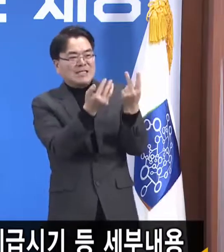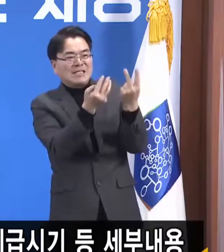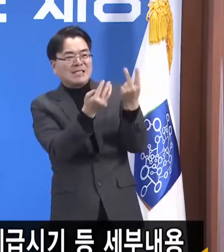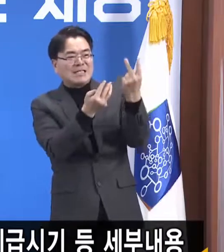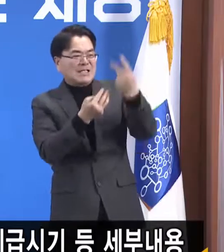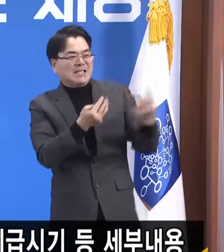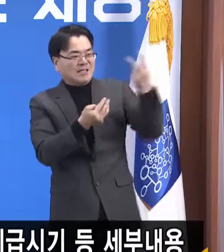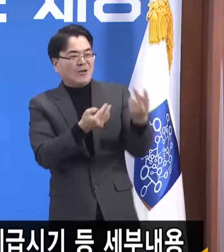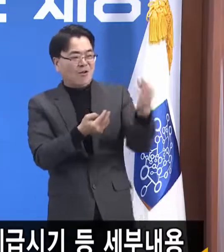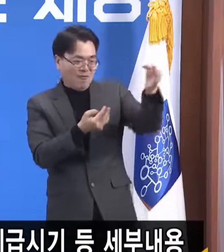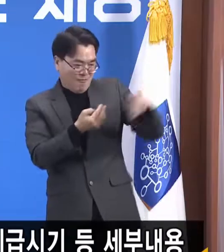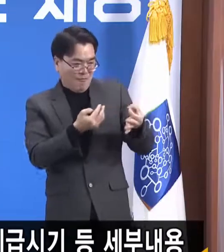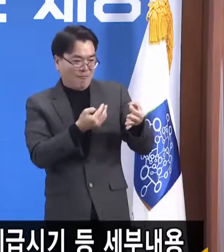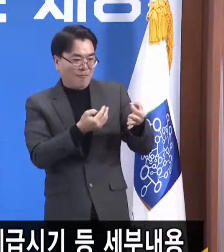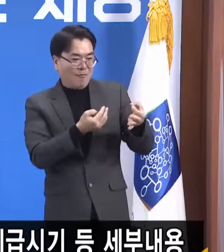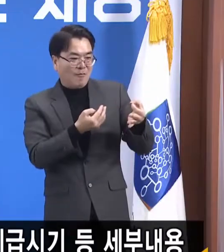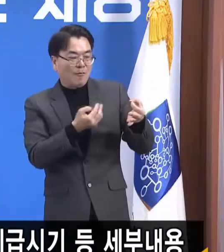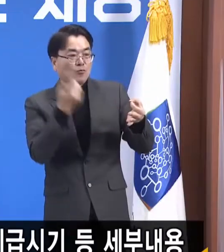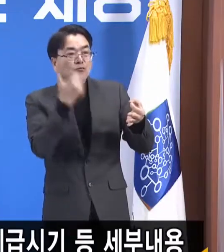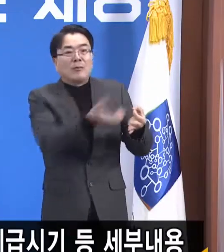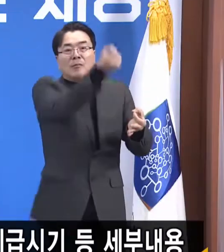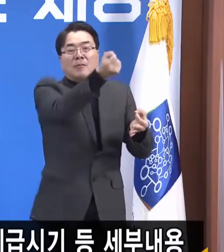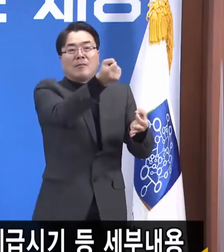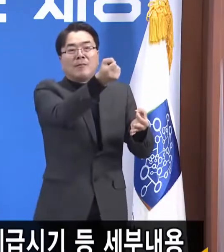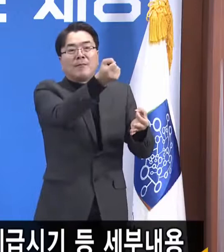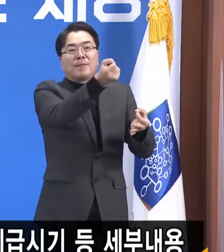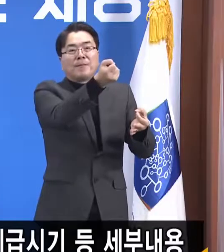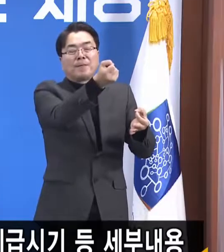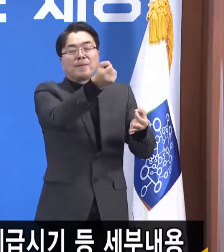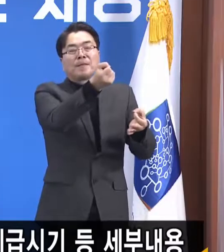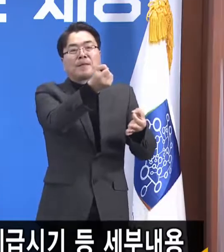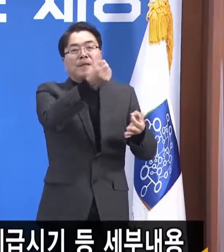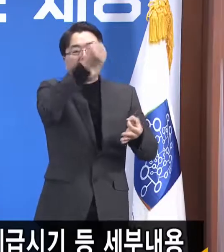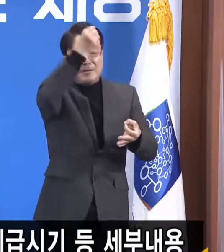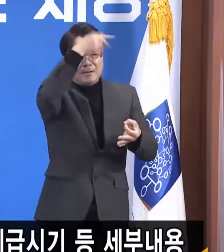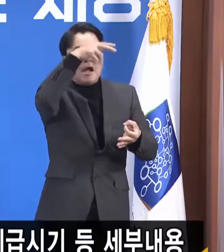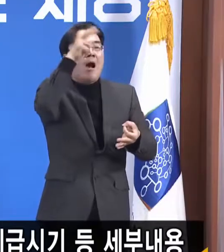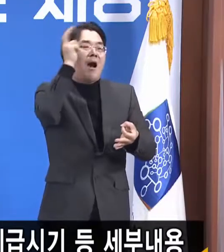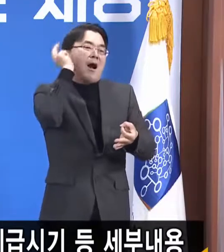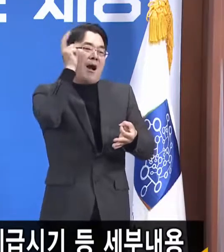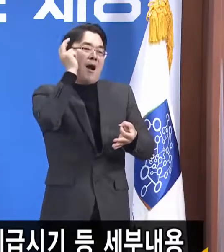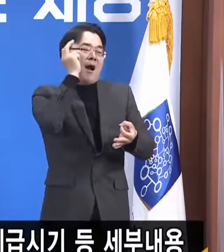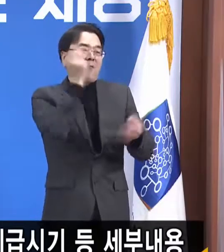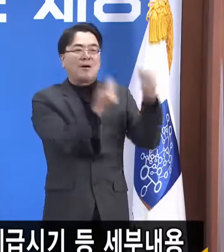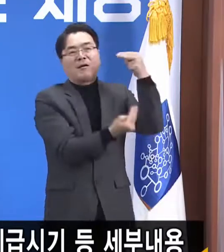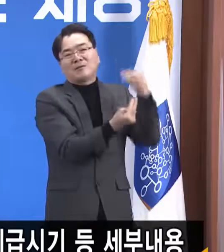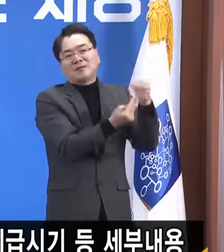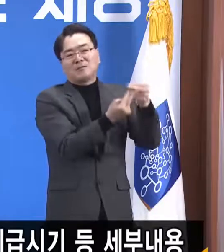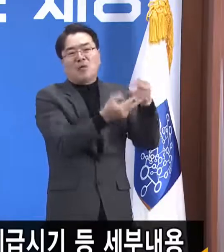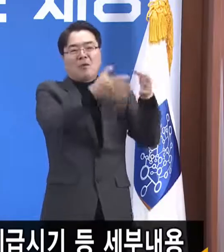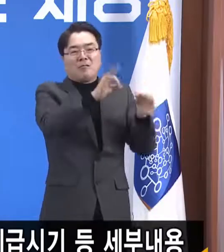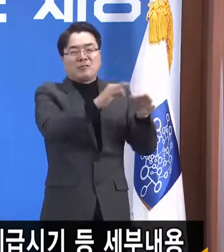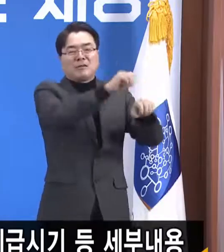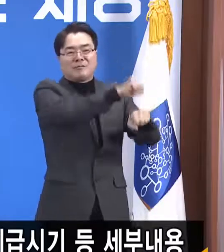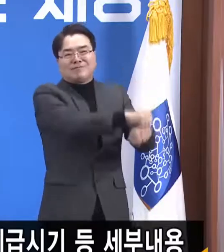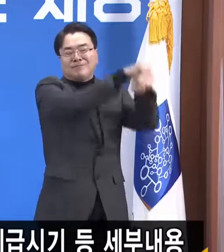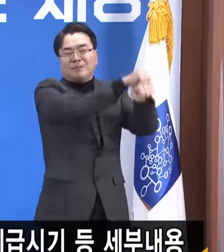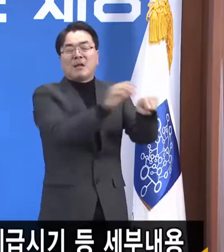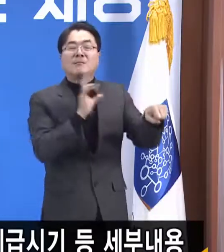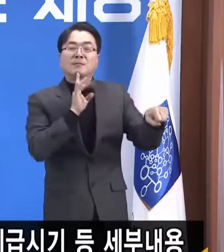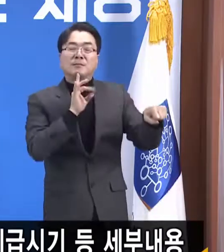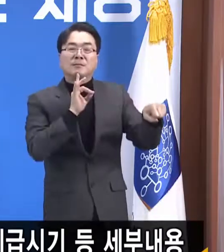하면 그 2천억 돈이 어디로 가겠어요. 그냥 금고에 또는 예금에 입금되고 마는 거죠.